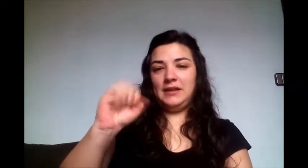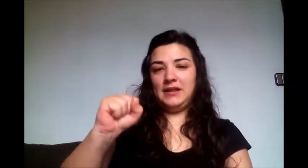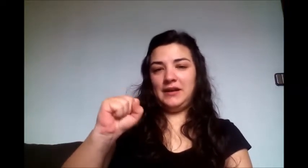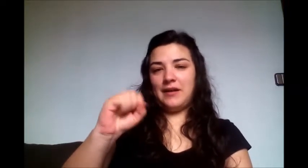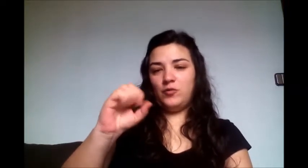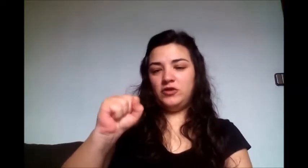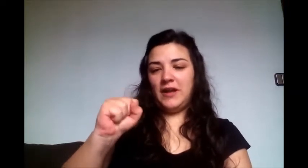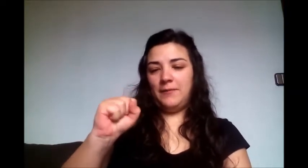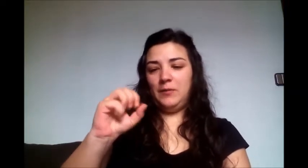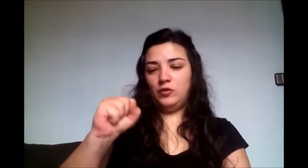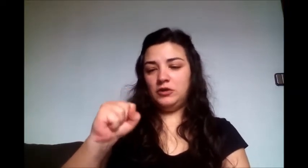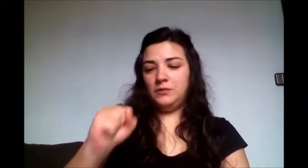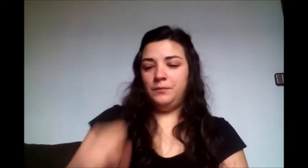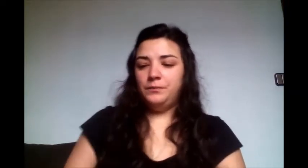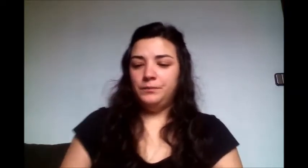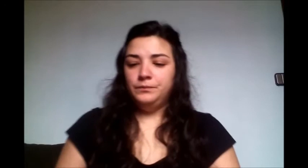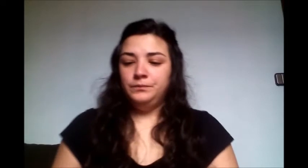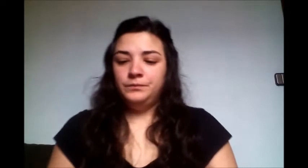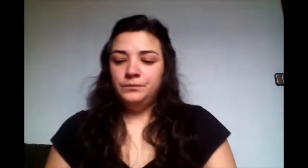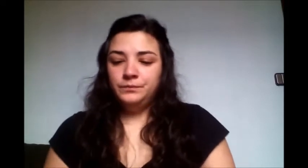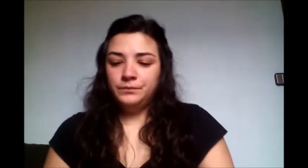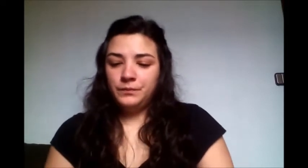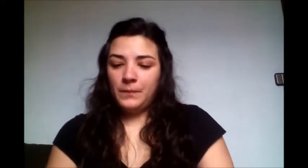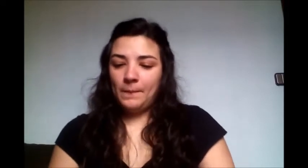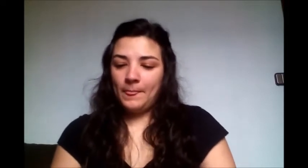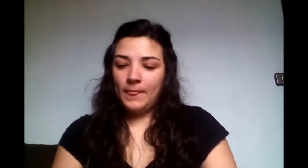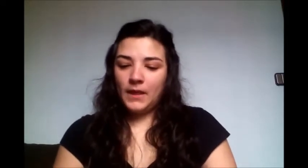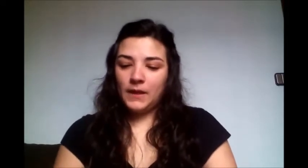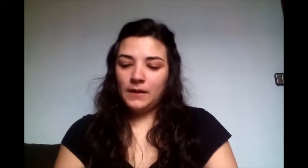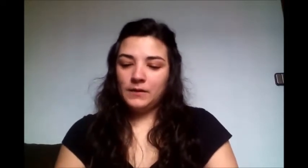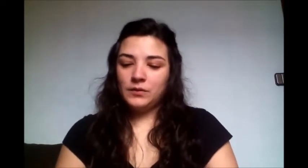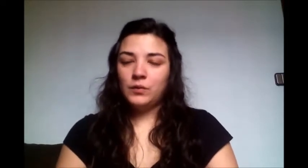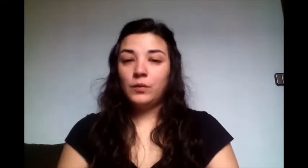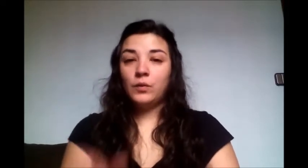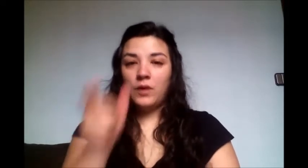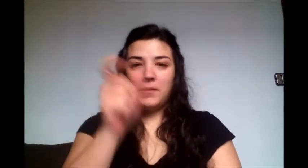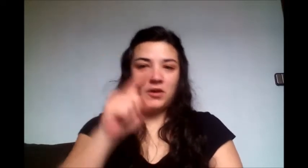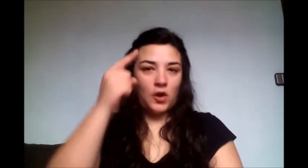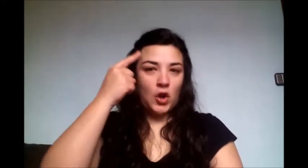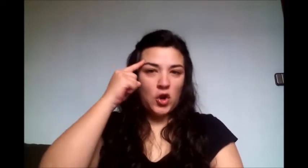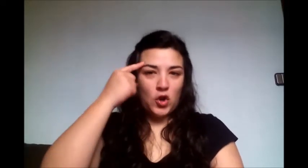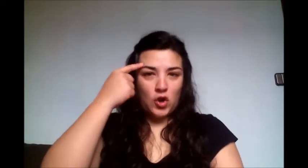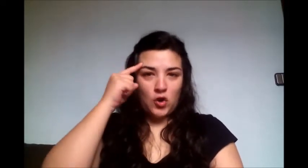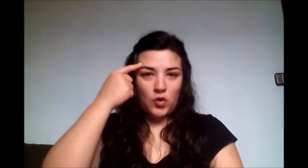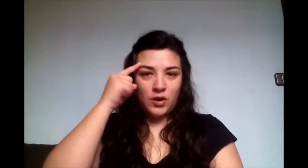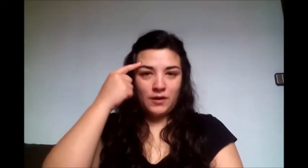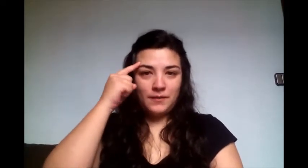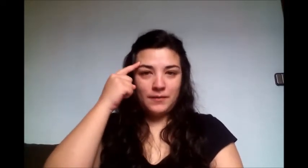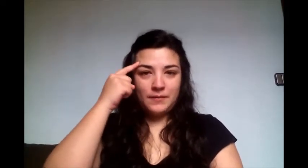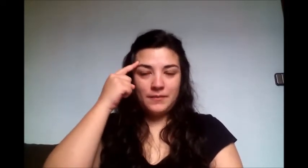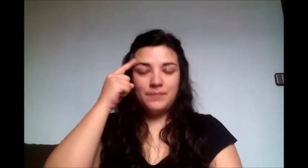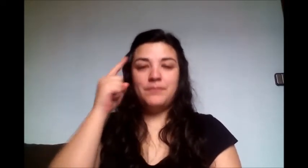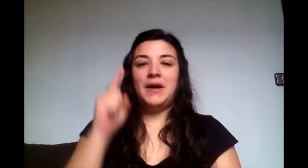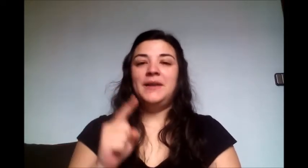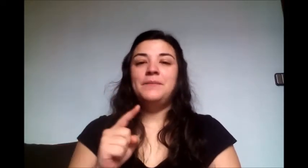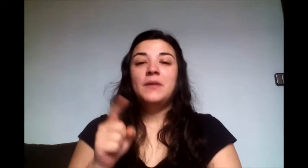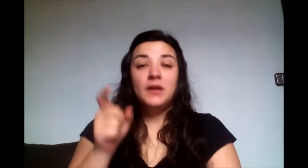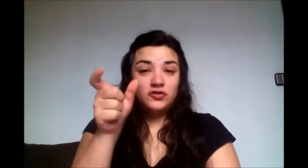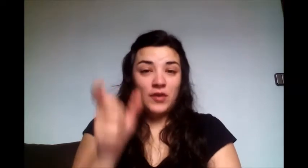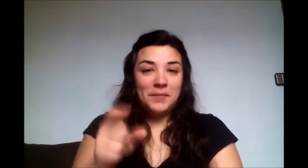cerramos y abrimos, vale, es